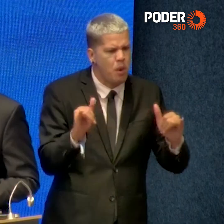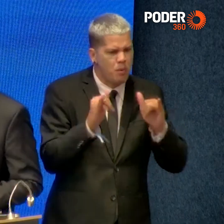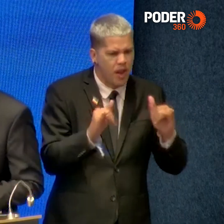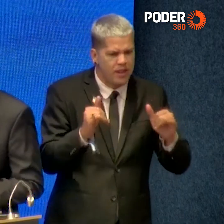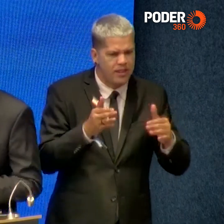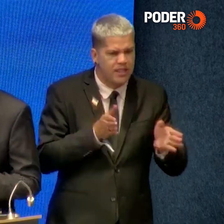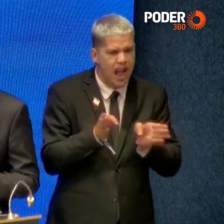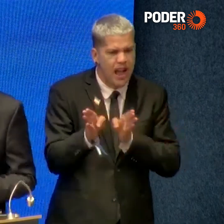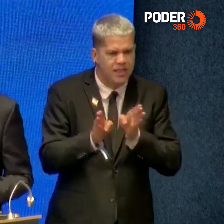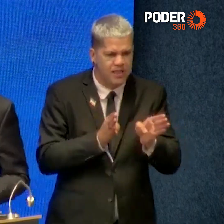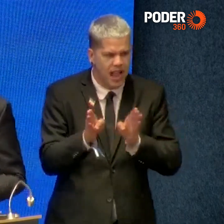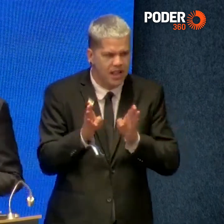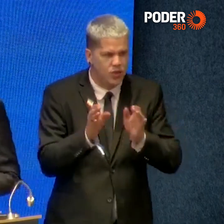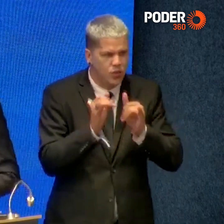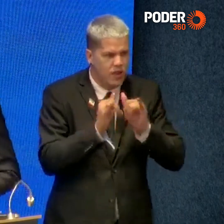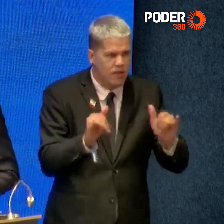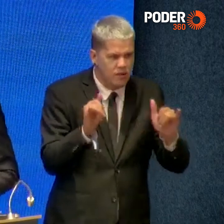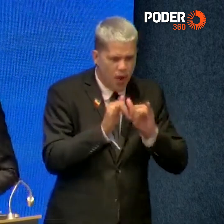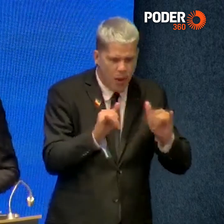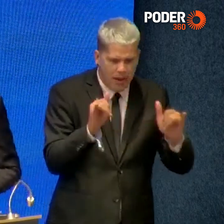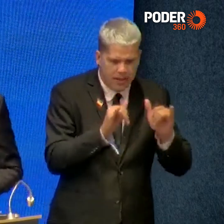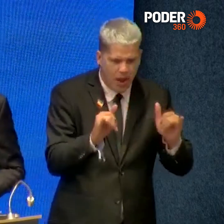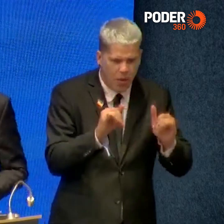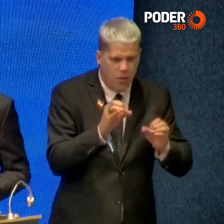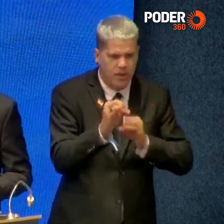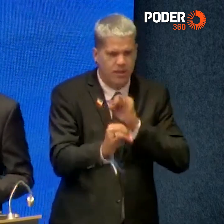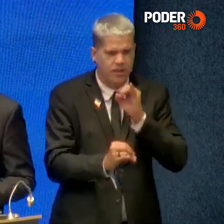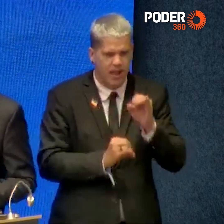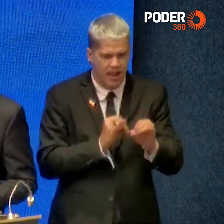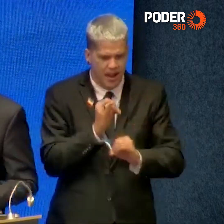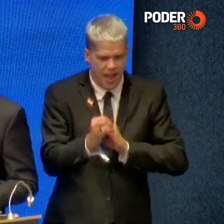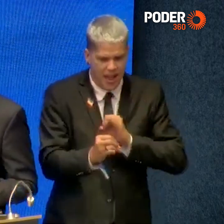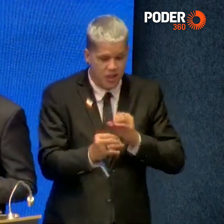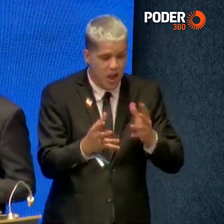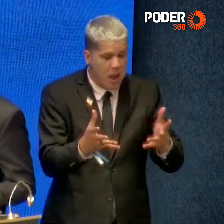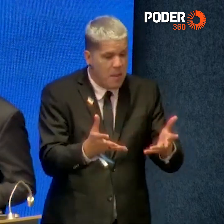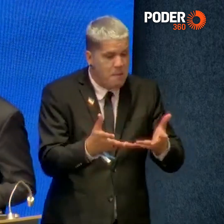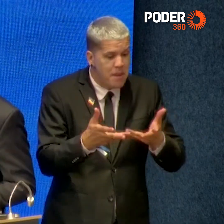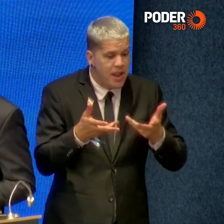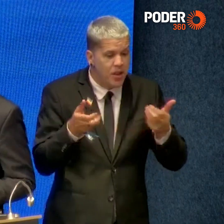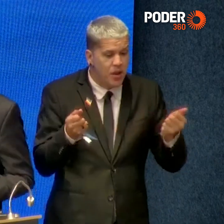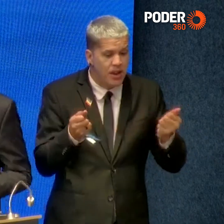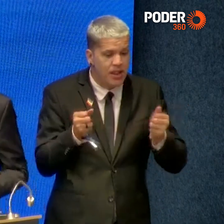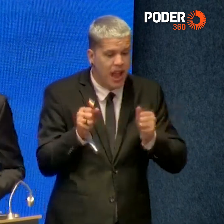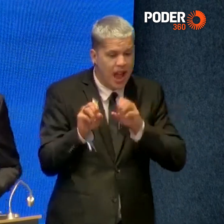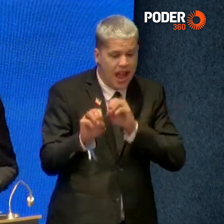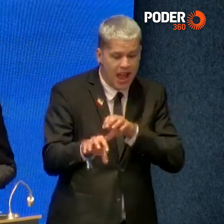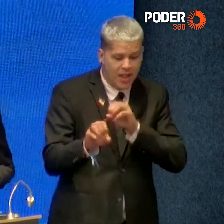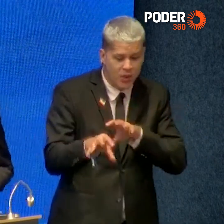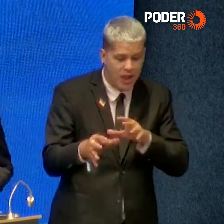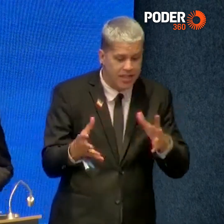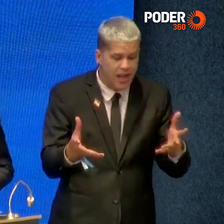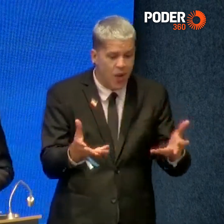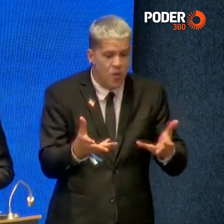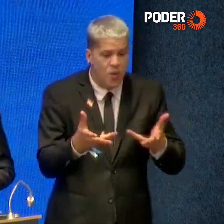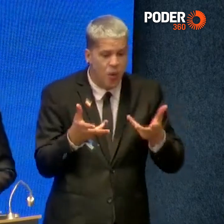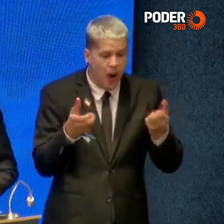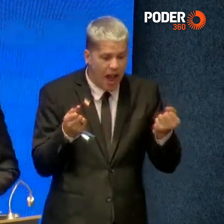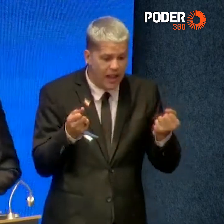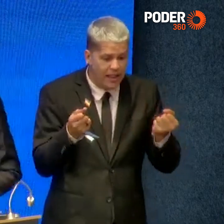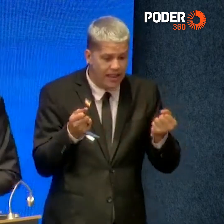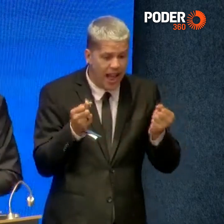acesso à informação via internet, a melhoria da educação e da qualidade de ensino via